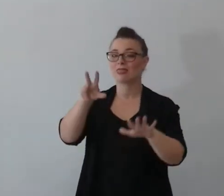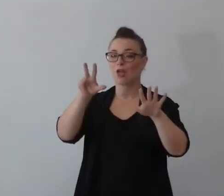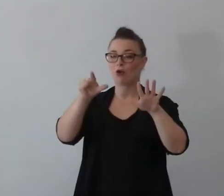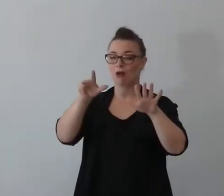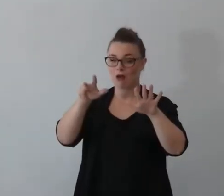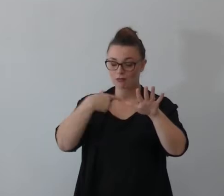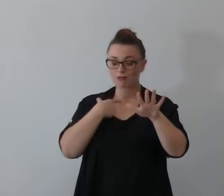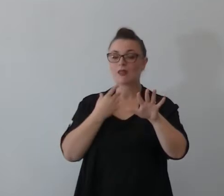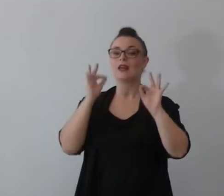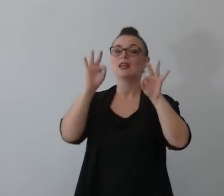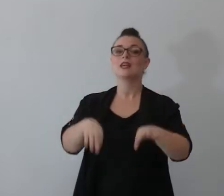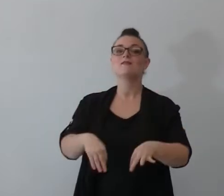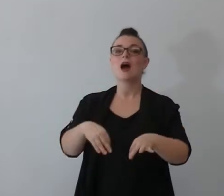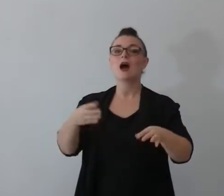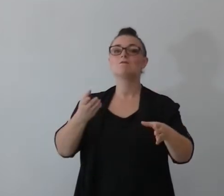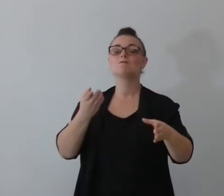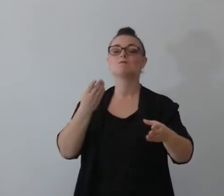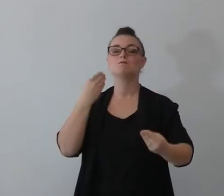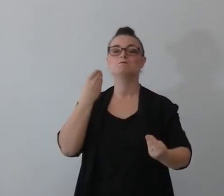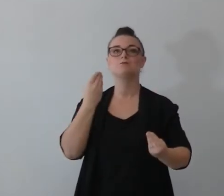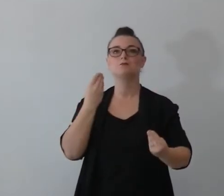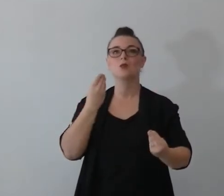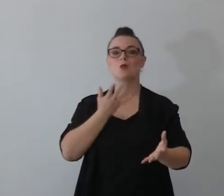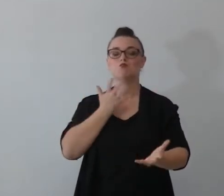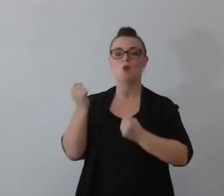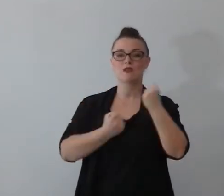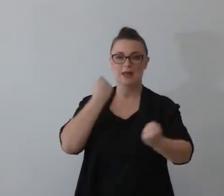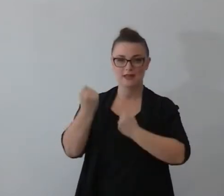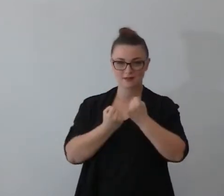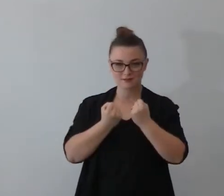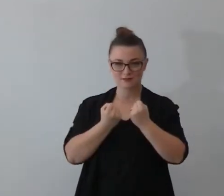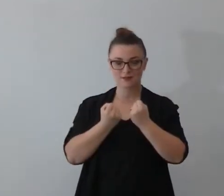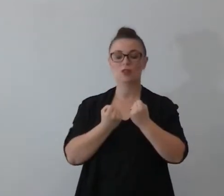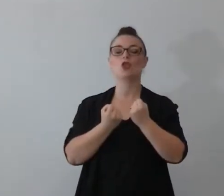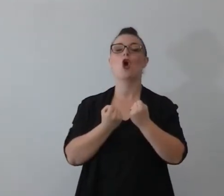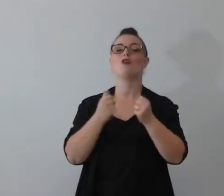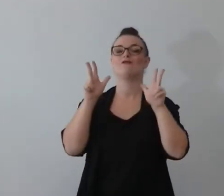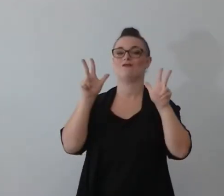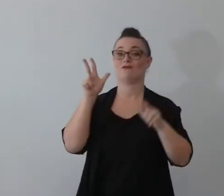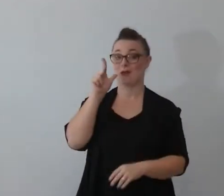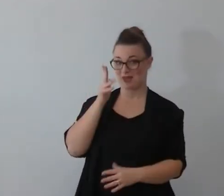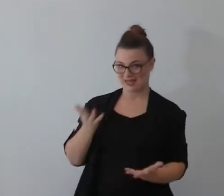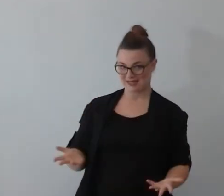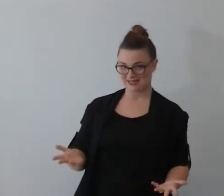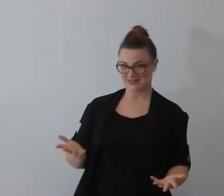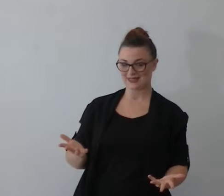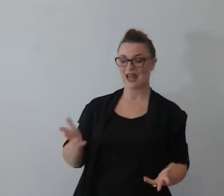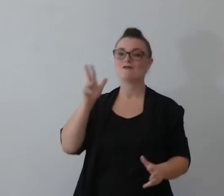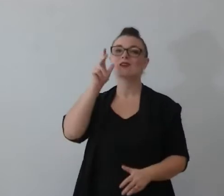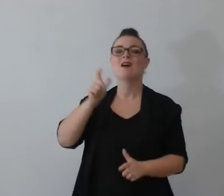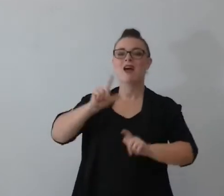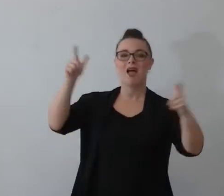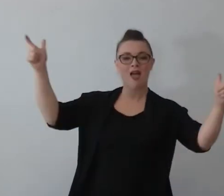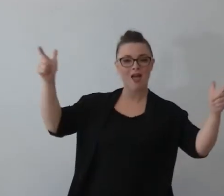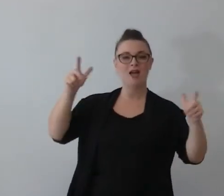femminismo le donne scoprono di essere oggettificate e al grido di la pancia in mente ci